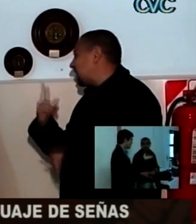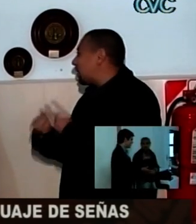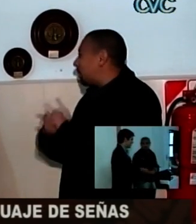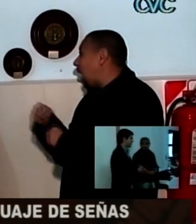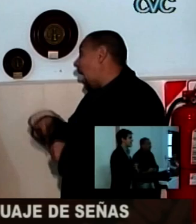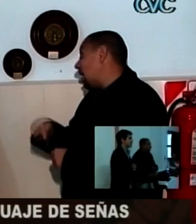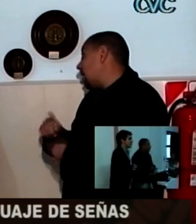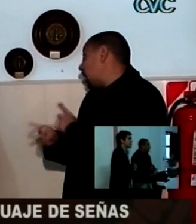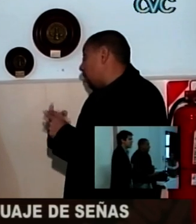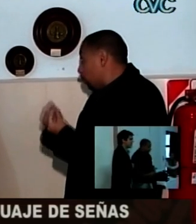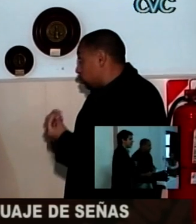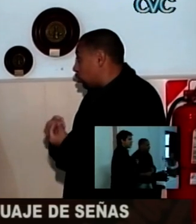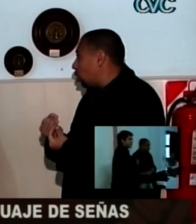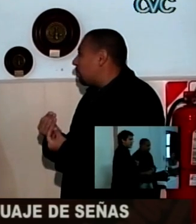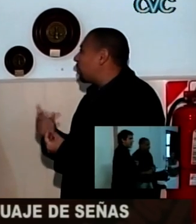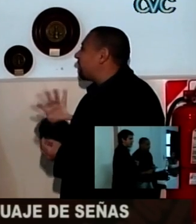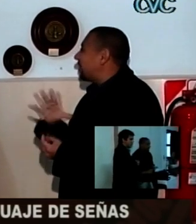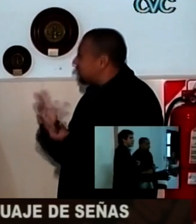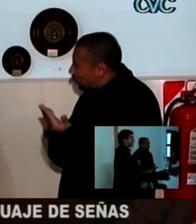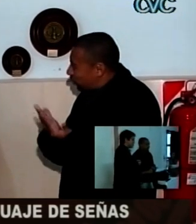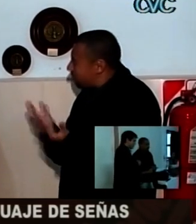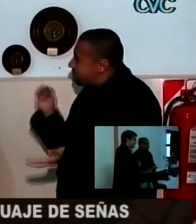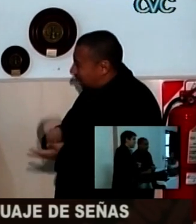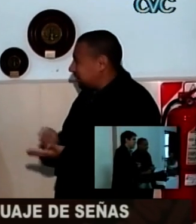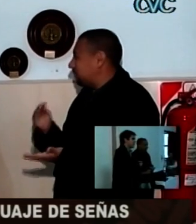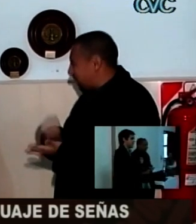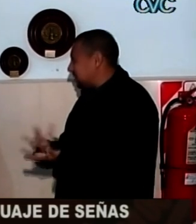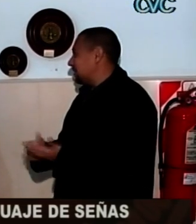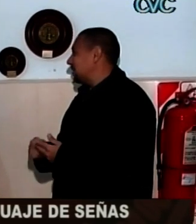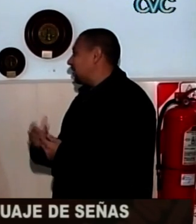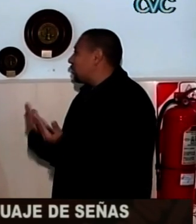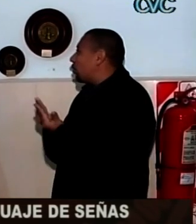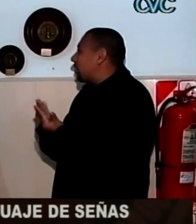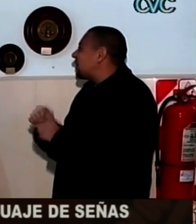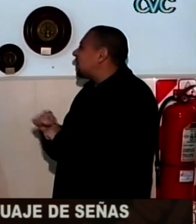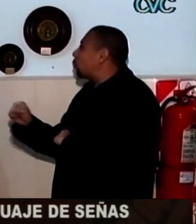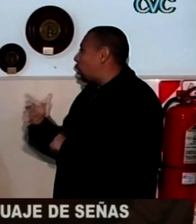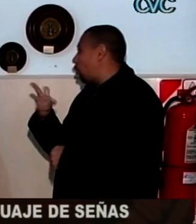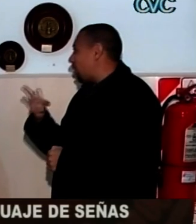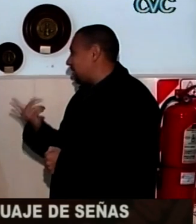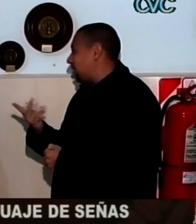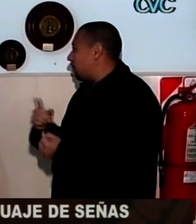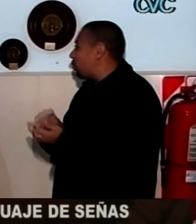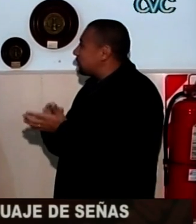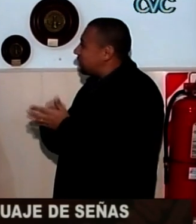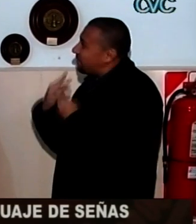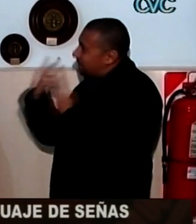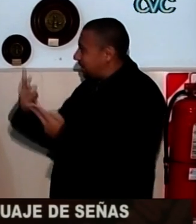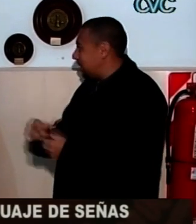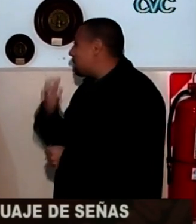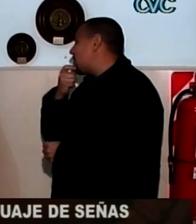Claro, no. La verdad es que hay muy poco. Y también el nivel que hay de lengua de señas